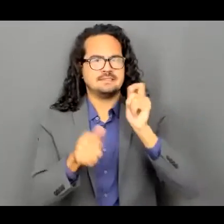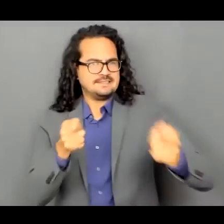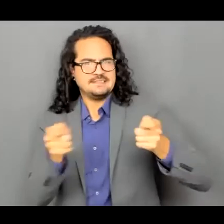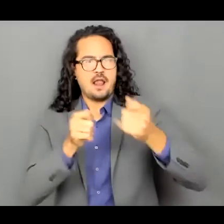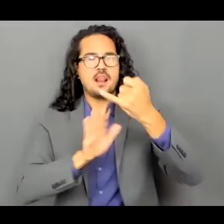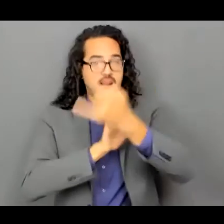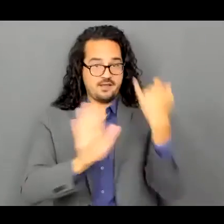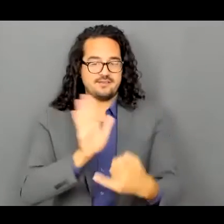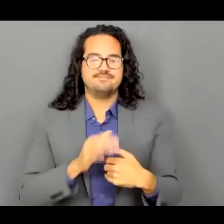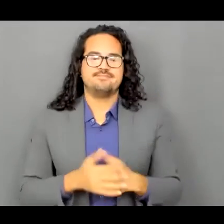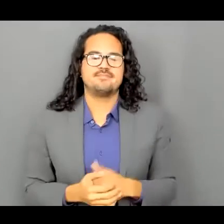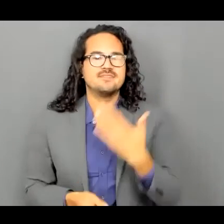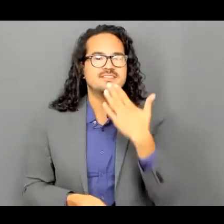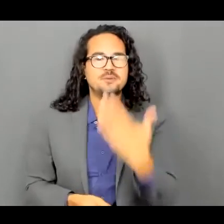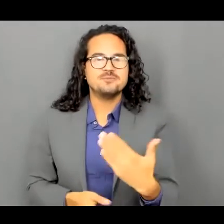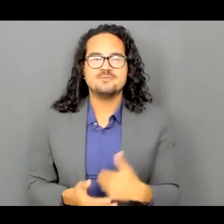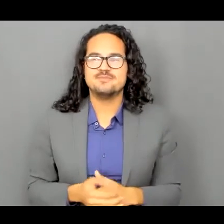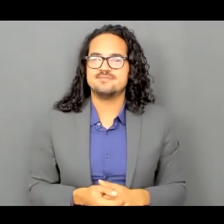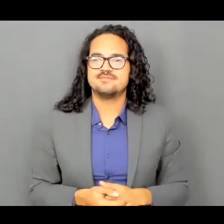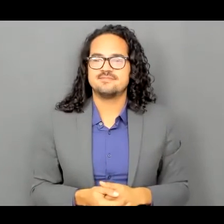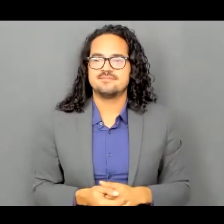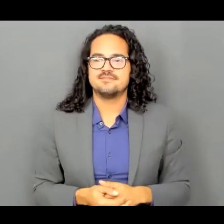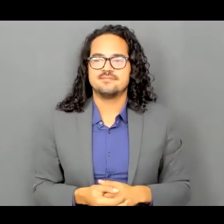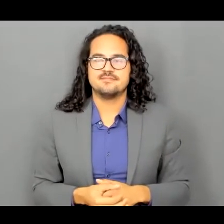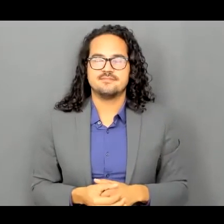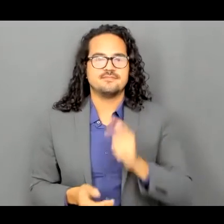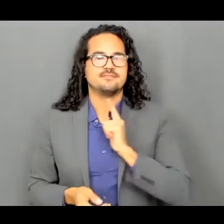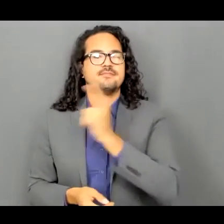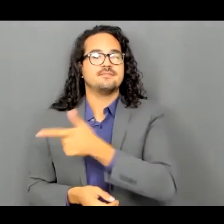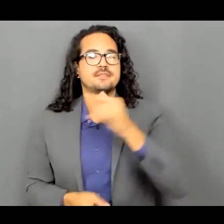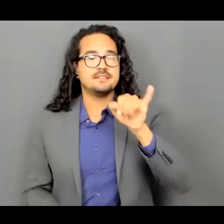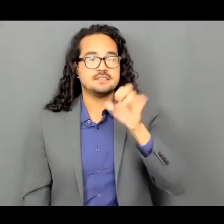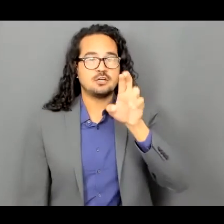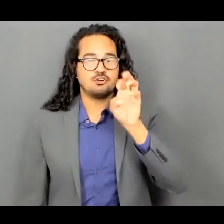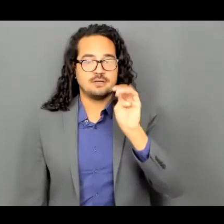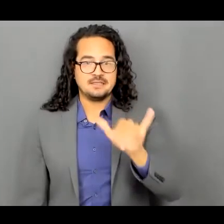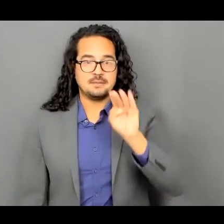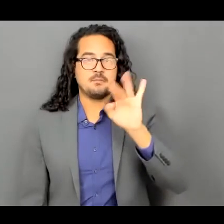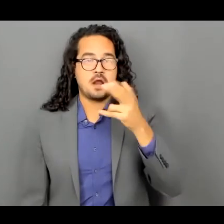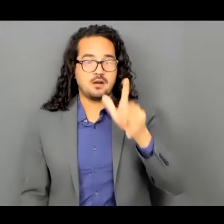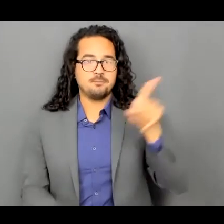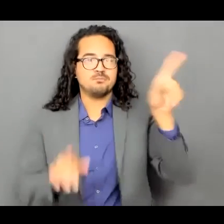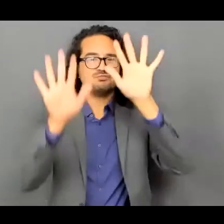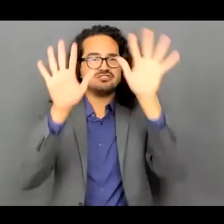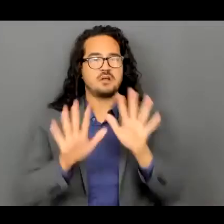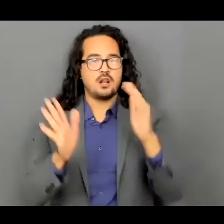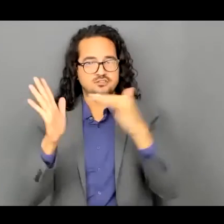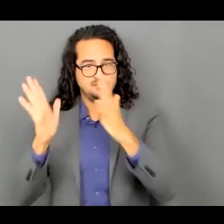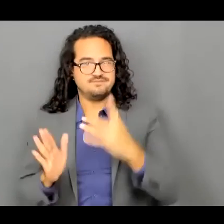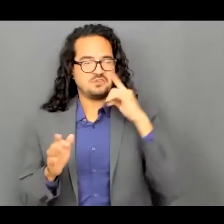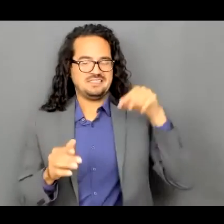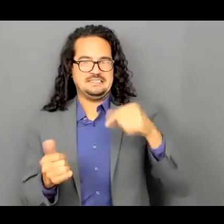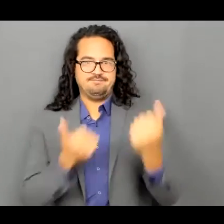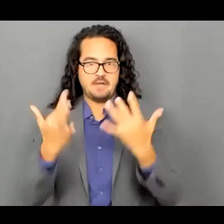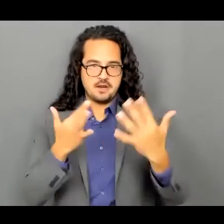buenos días soy jeremy michaels el meteorólogo del incidente ese bueno